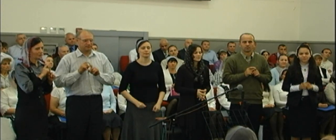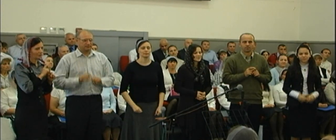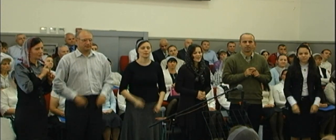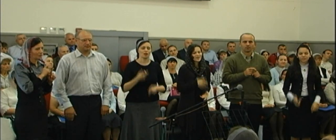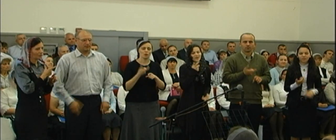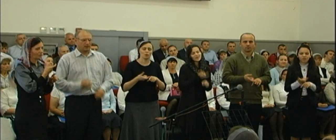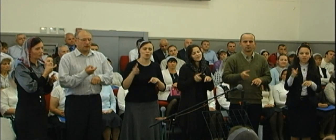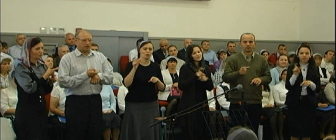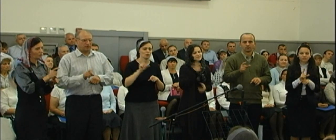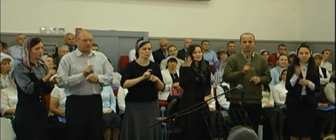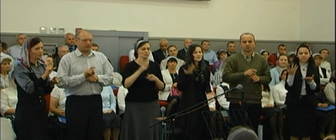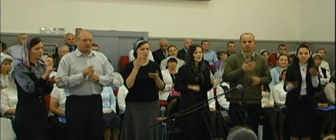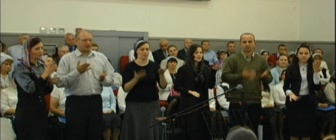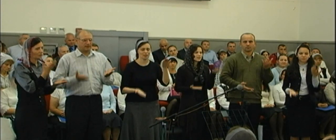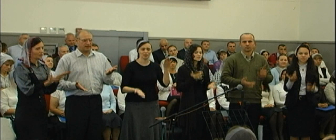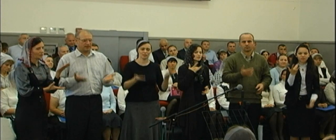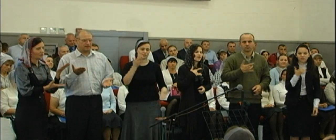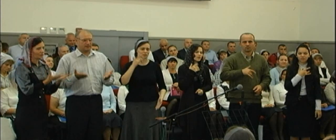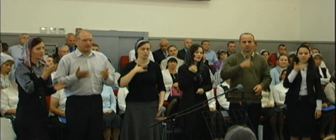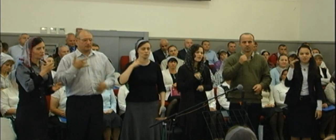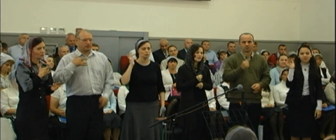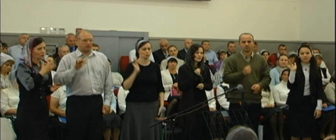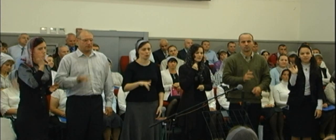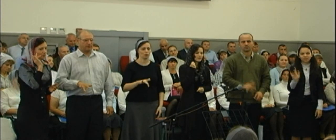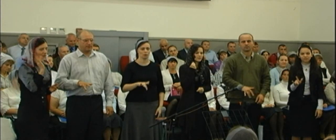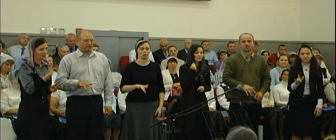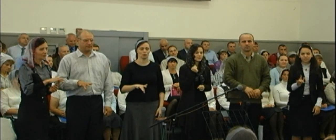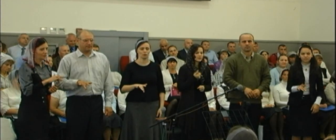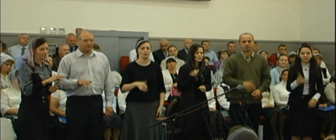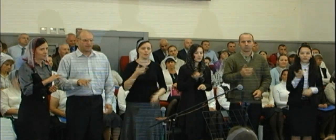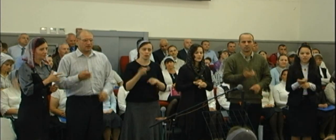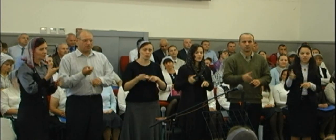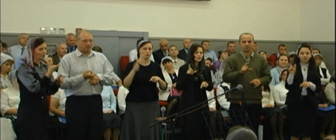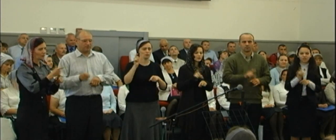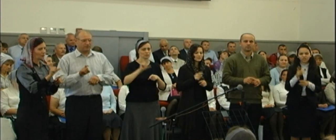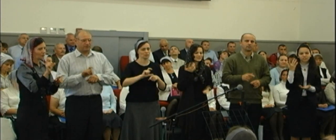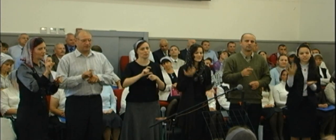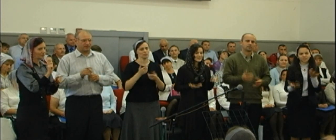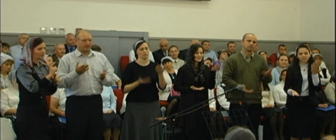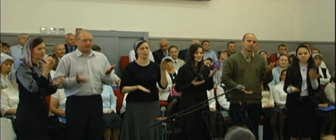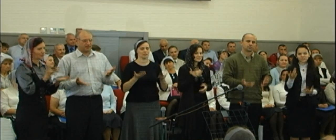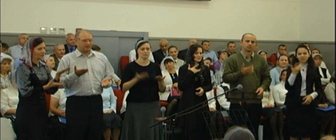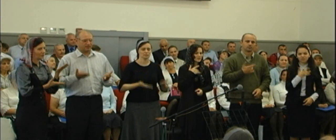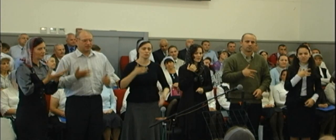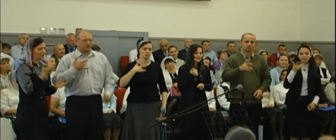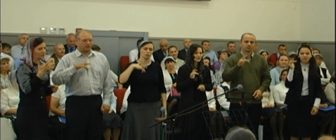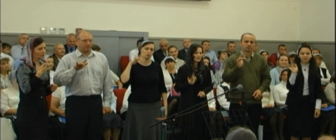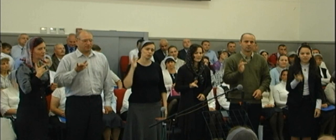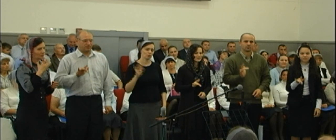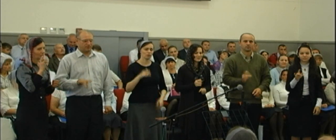О, не слишком ли строга? О, не слишком ли